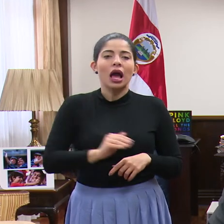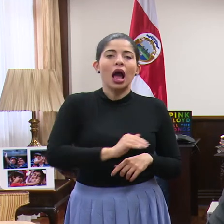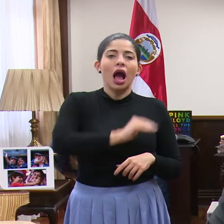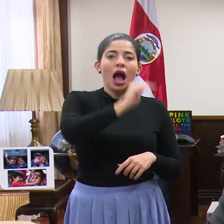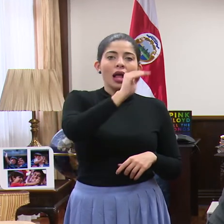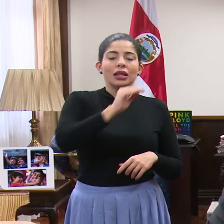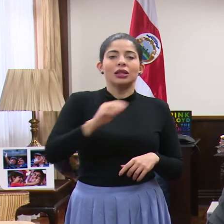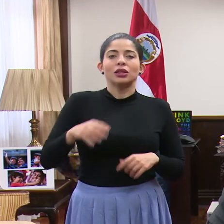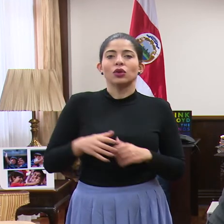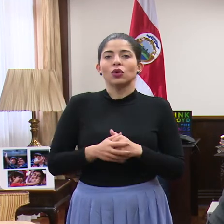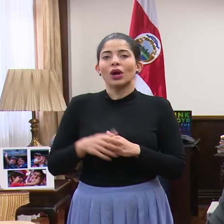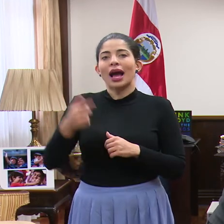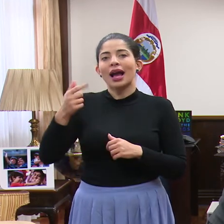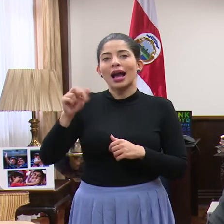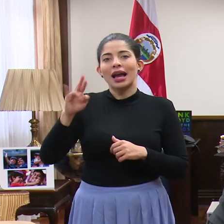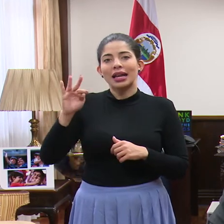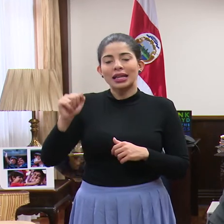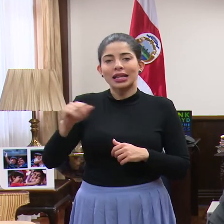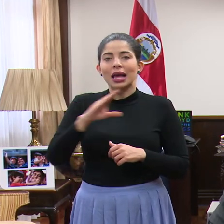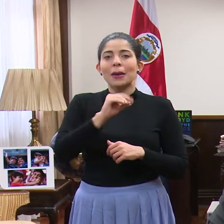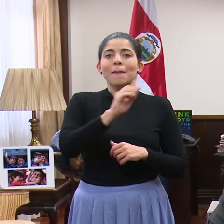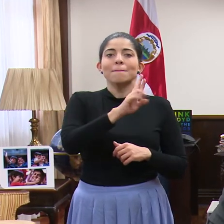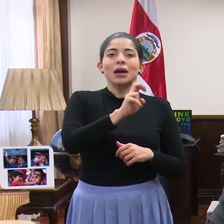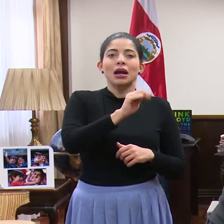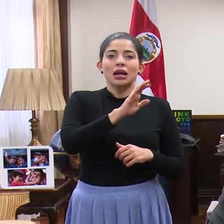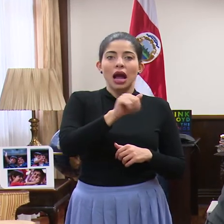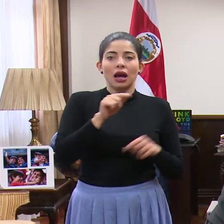Barranca, tiene existencias de combustible.